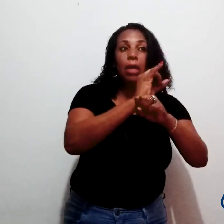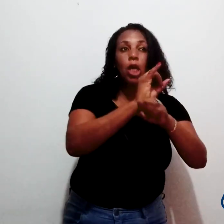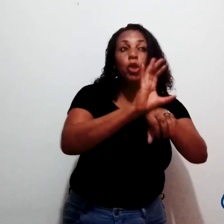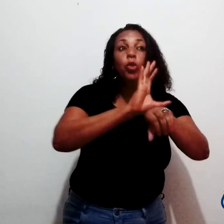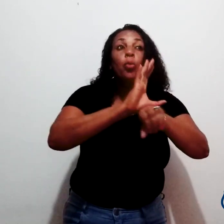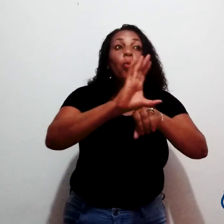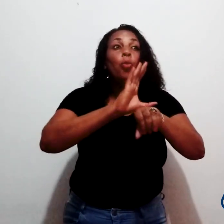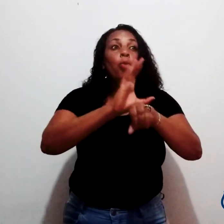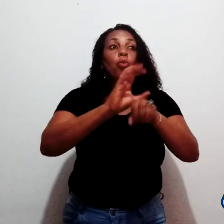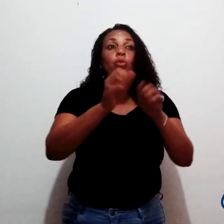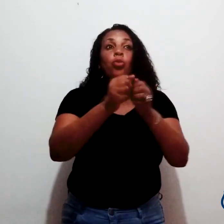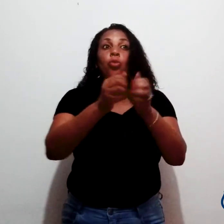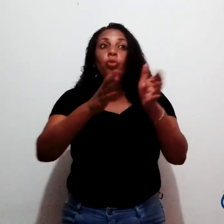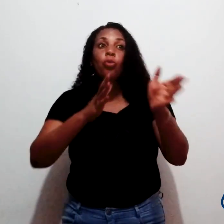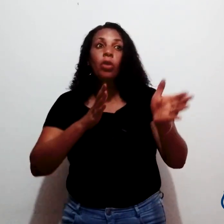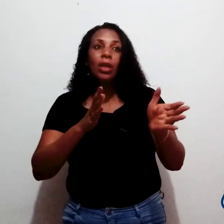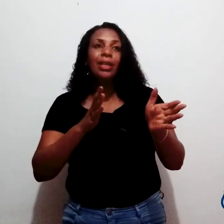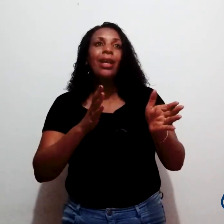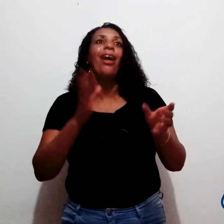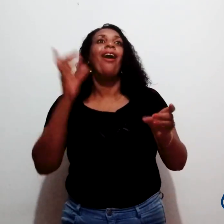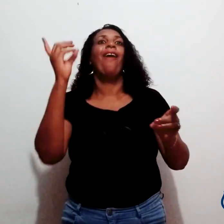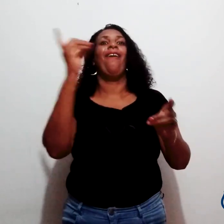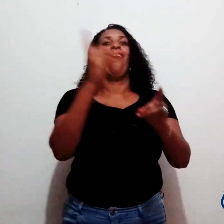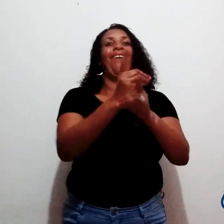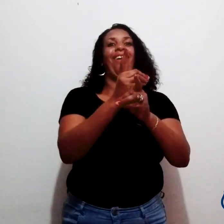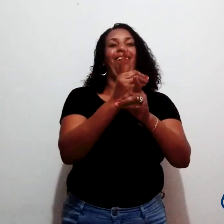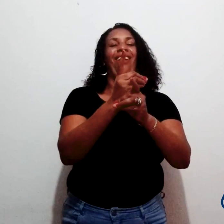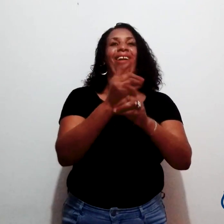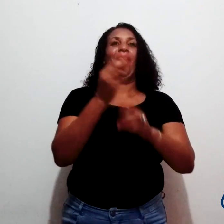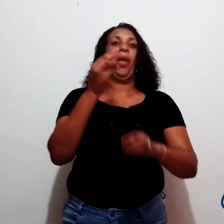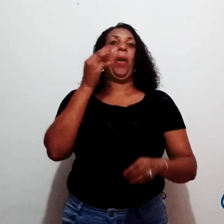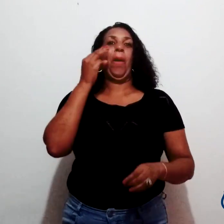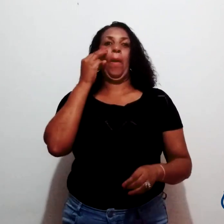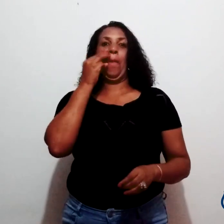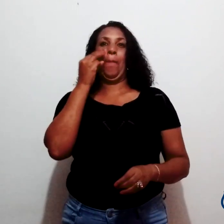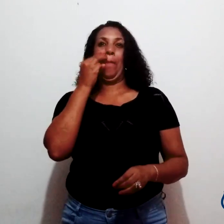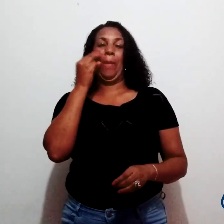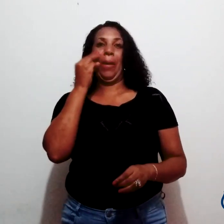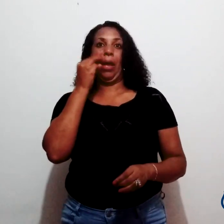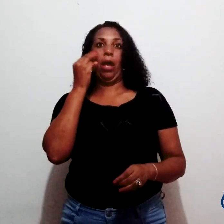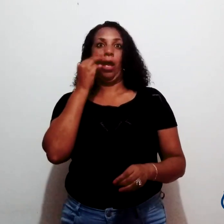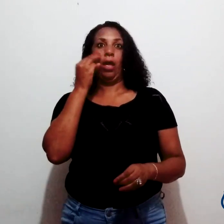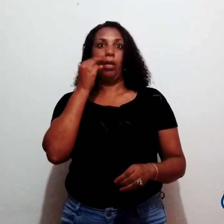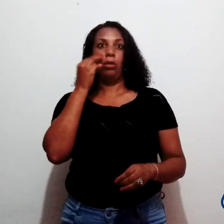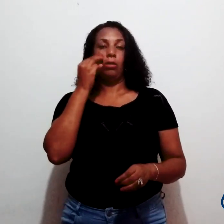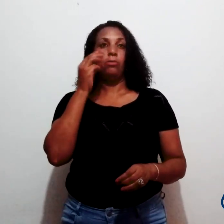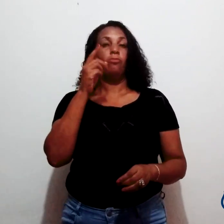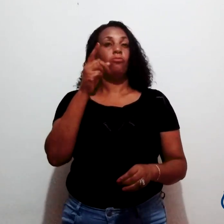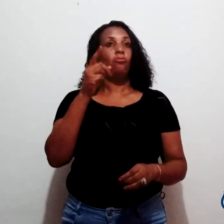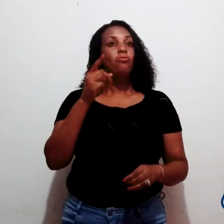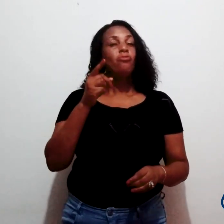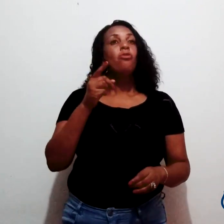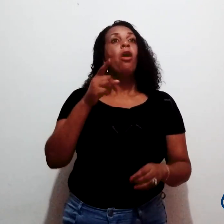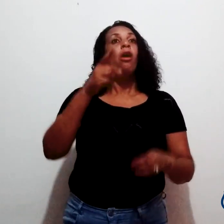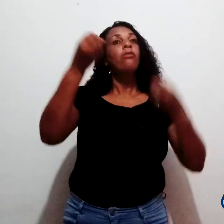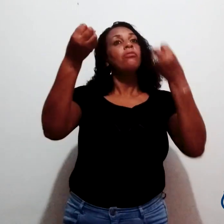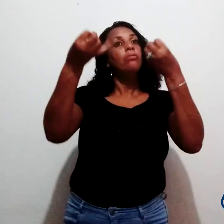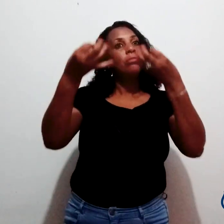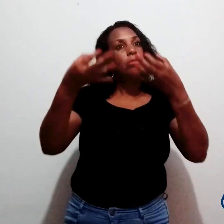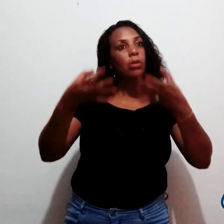cursos, né. E aí, pra minha surpresa, eu encontrei o professor Madison. E ele explicando, né, sobre o